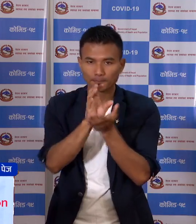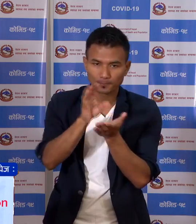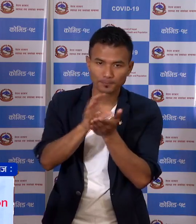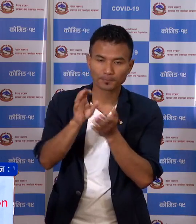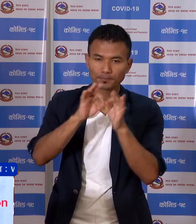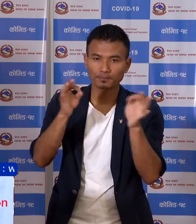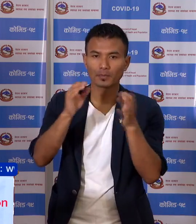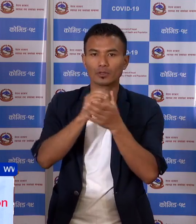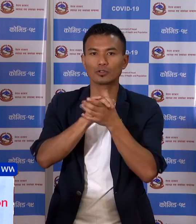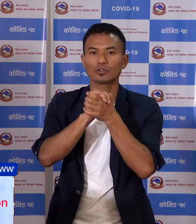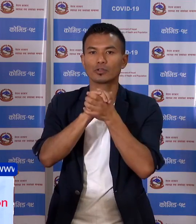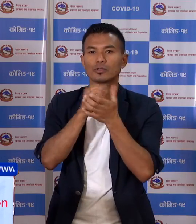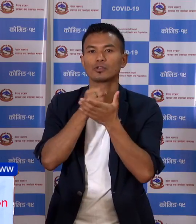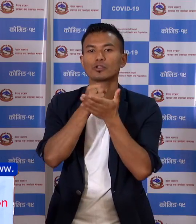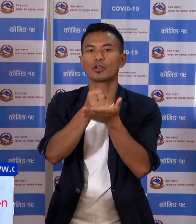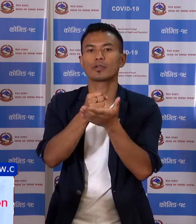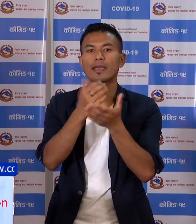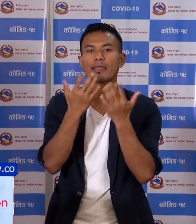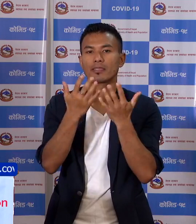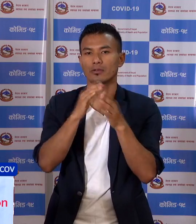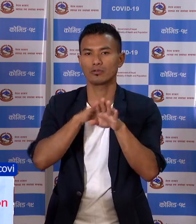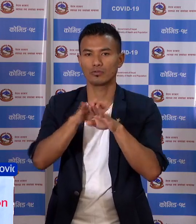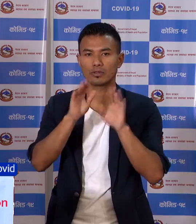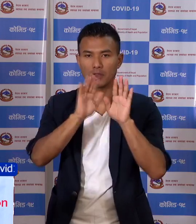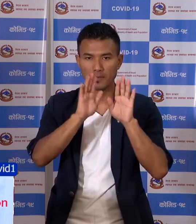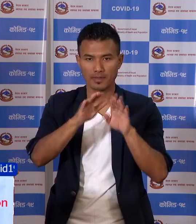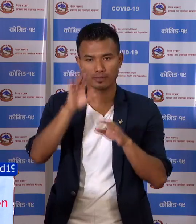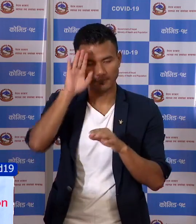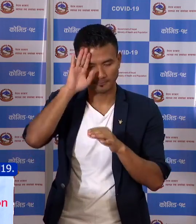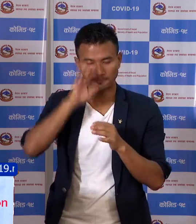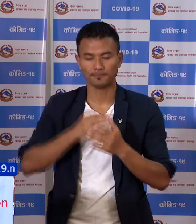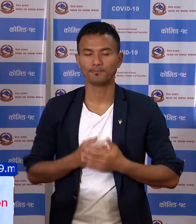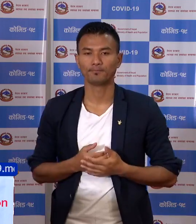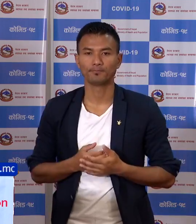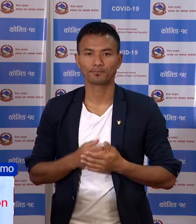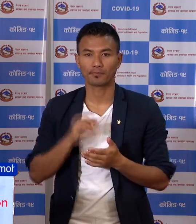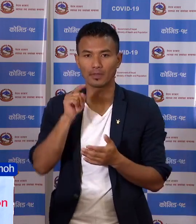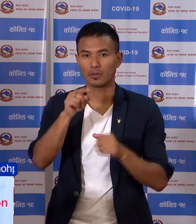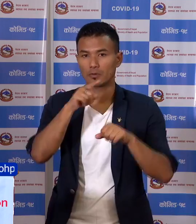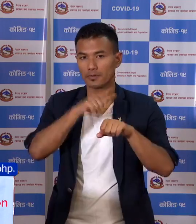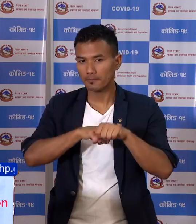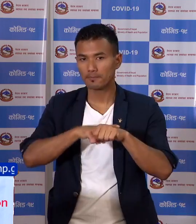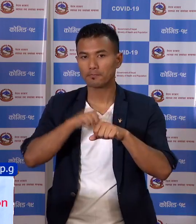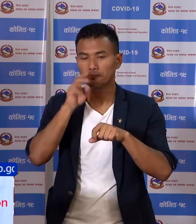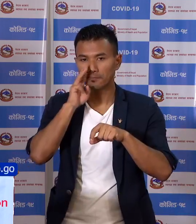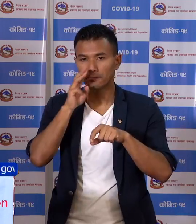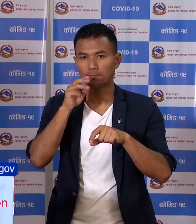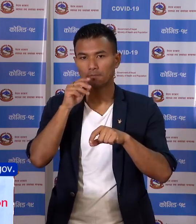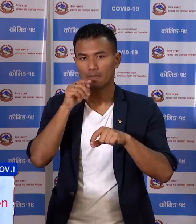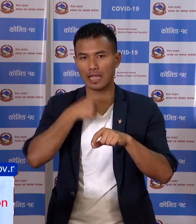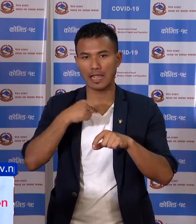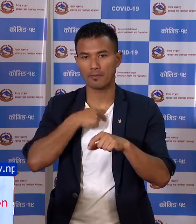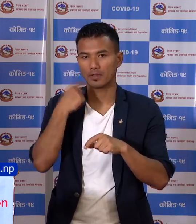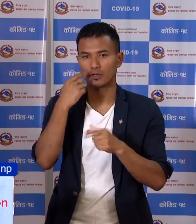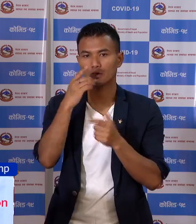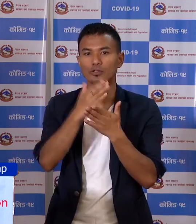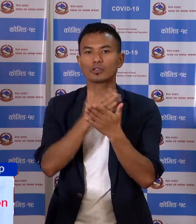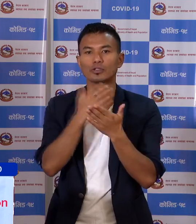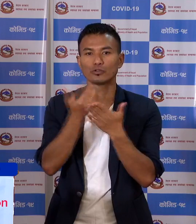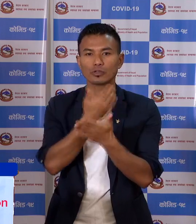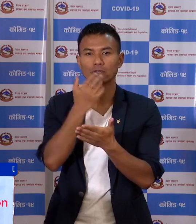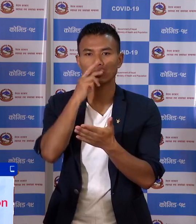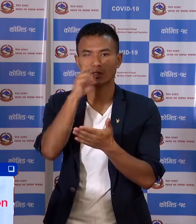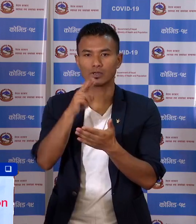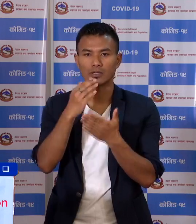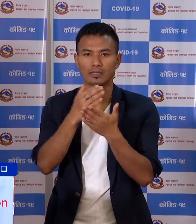संपुर्ण सोह गी हातर लाई मा धन्य बाद टकलाउन चाहांचु रह सलाम गरना चाहांचु येस महामरी को समयमा हामी कसरी जोगीने